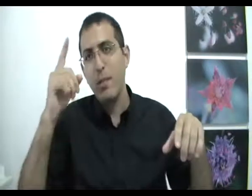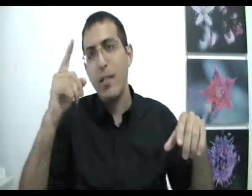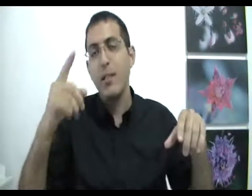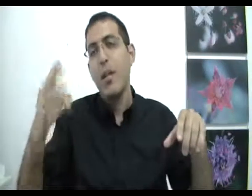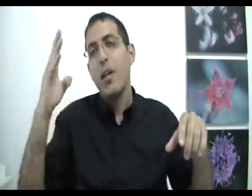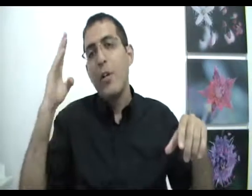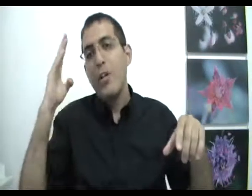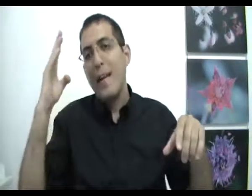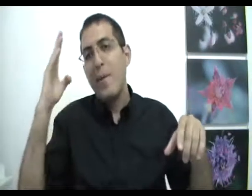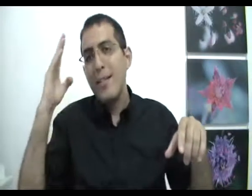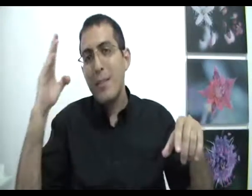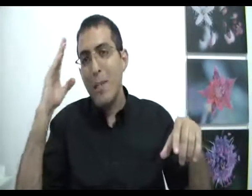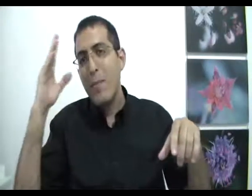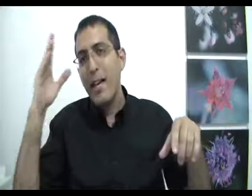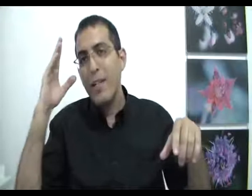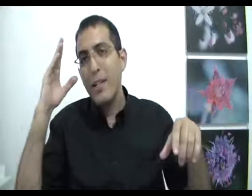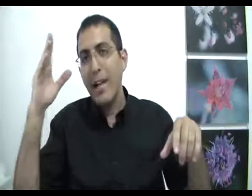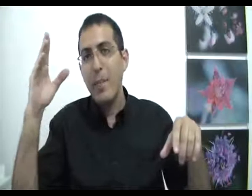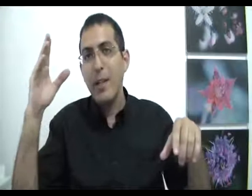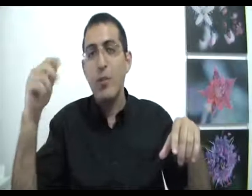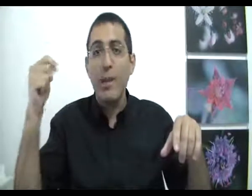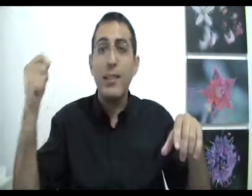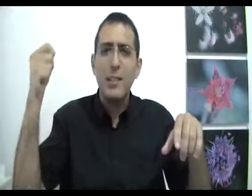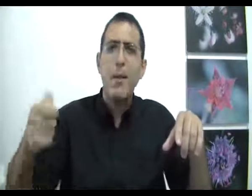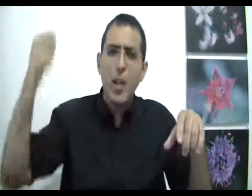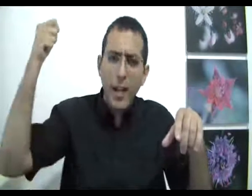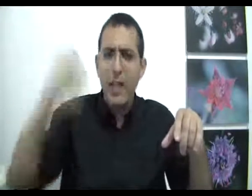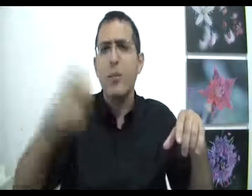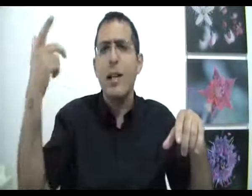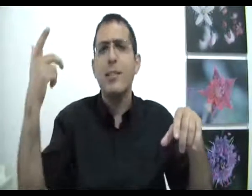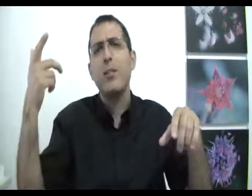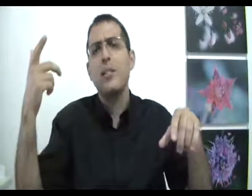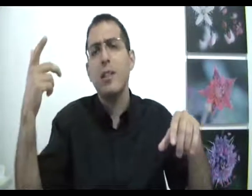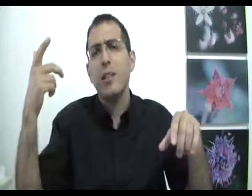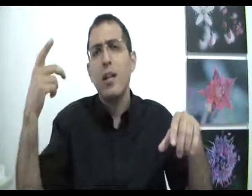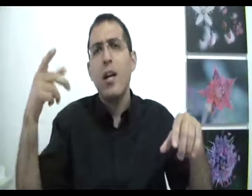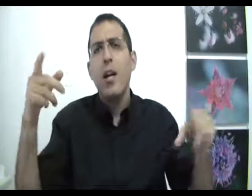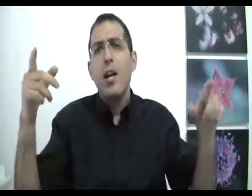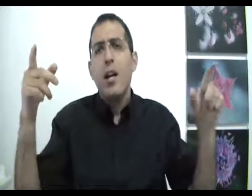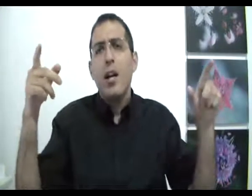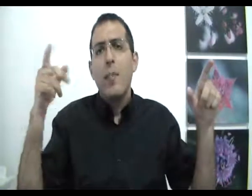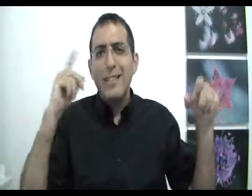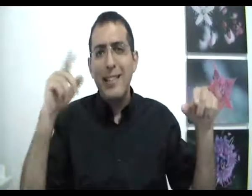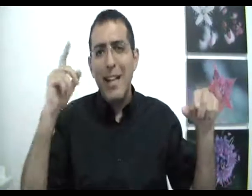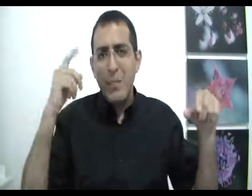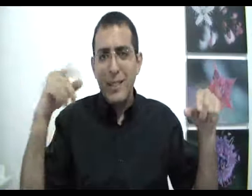נגיד שגם אם יש סיבה שמחייבת לגמרי זאת אומרת יש סיבה שהכריכה אותך לעשות את זה מצד